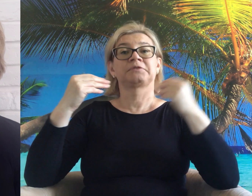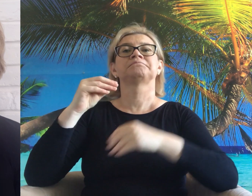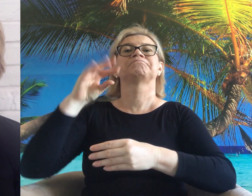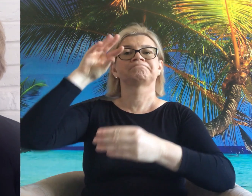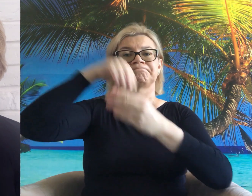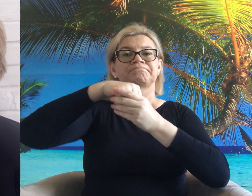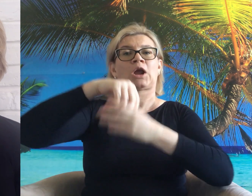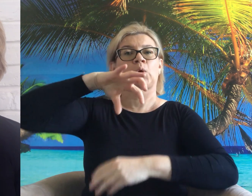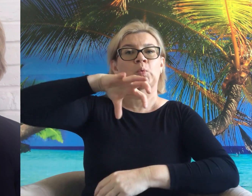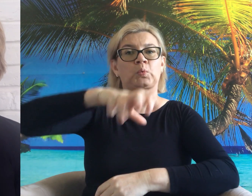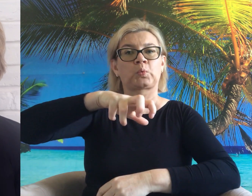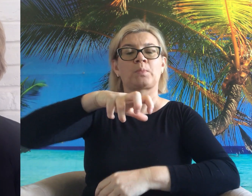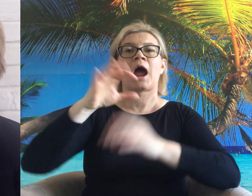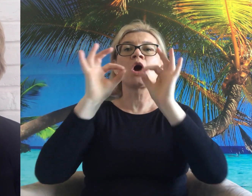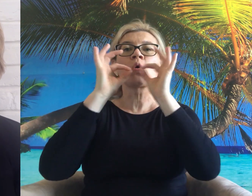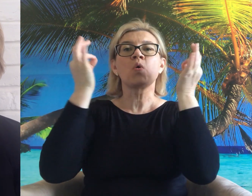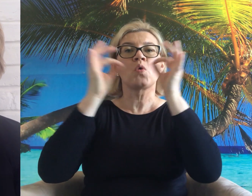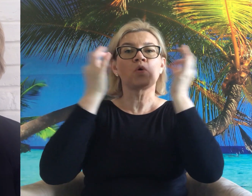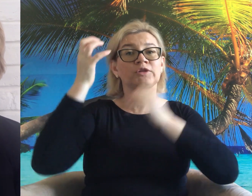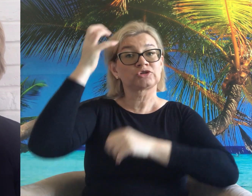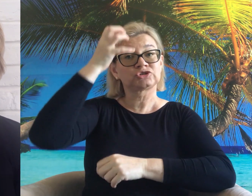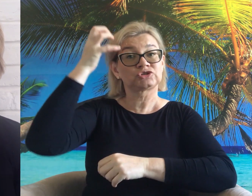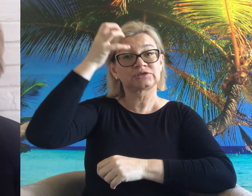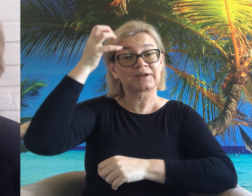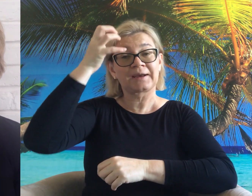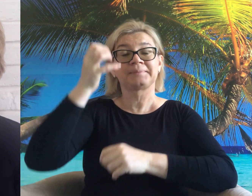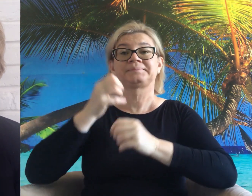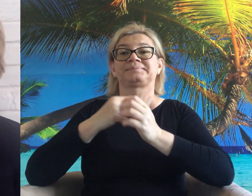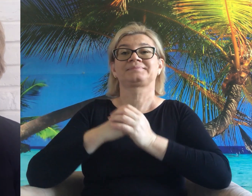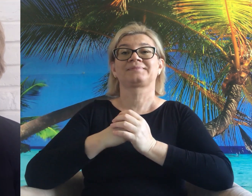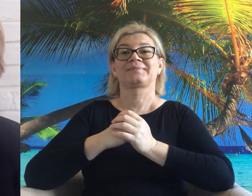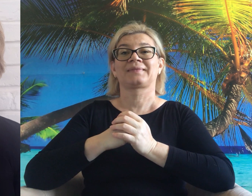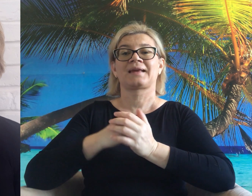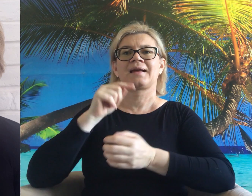Lwy należą do grupy dzikich kotów.